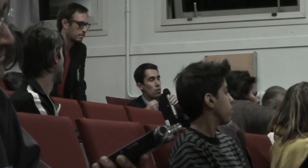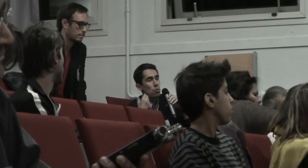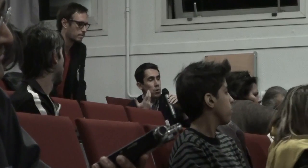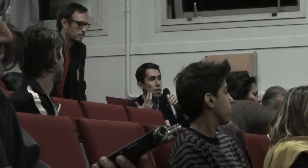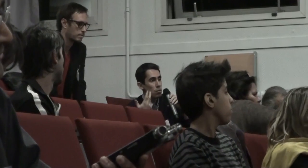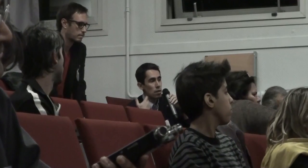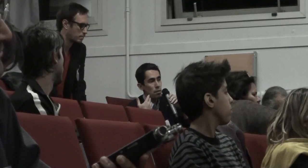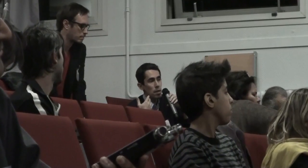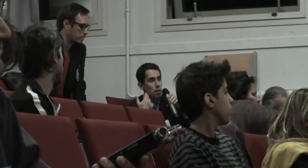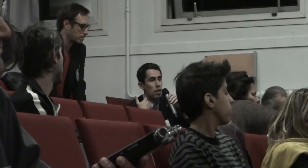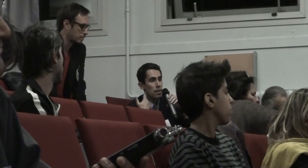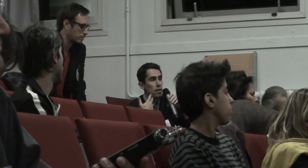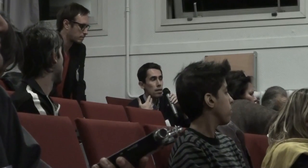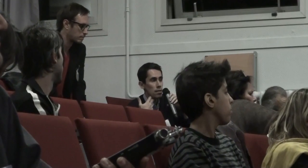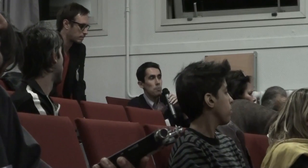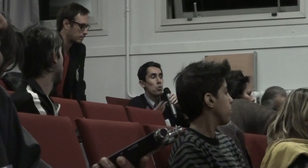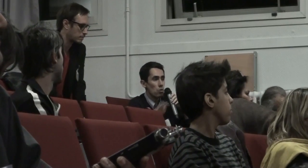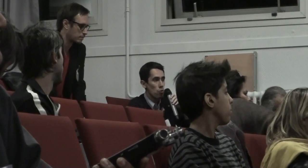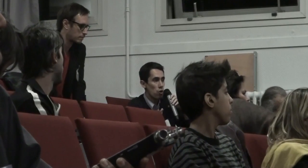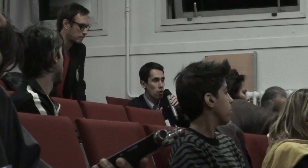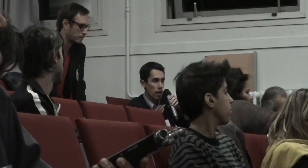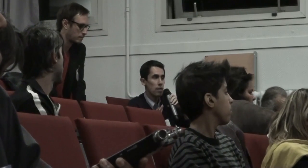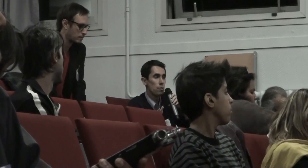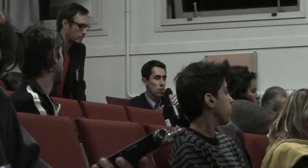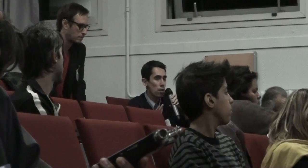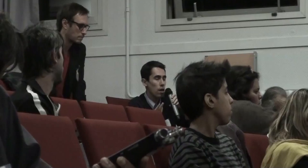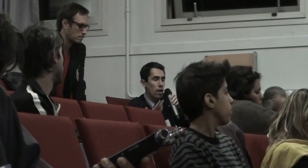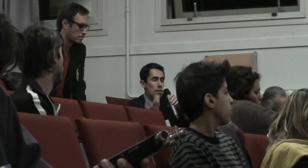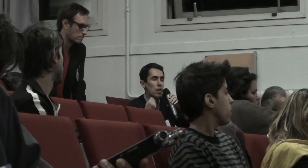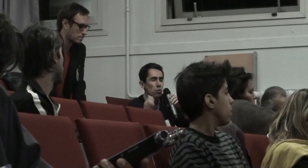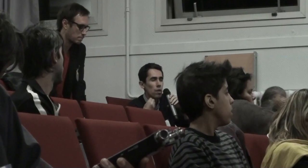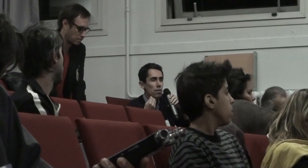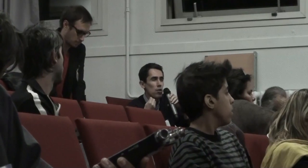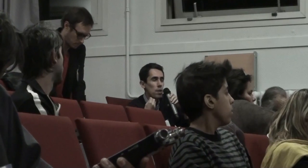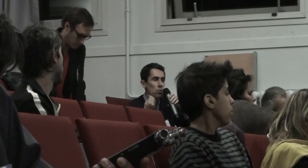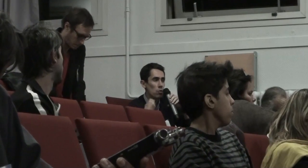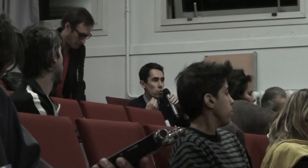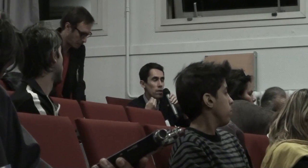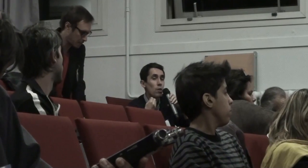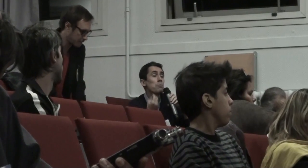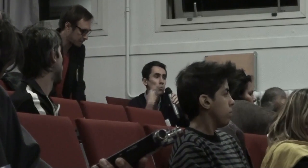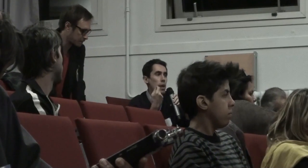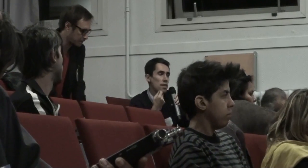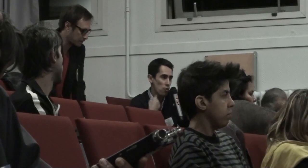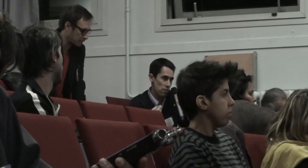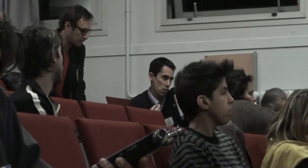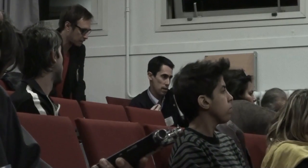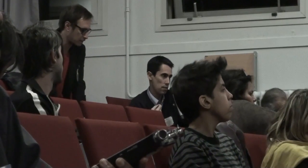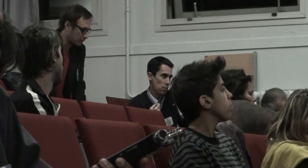on peut dire d'une certaine manière que la technique s'impose aux gens et qu n pas le choix mais quand on y réfléchit bien on se rend compte aussi que la plupart des gens veulent un téléphone